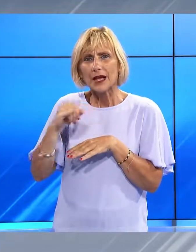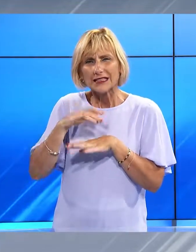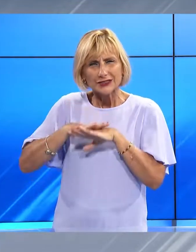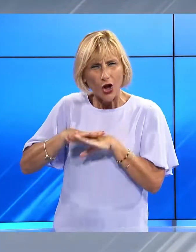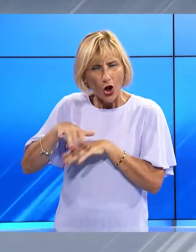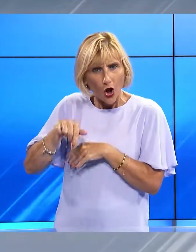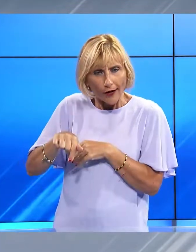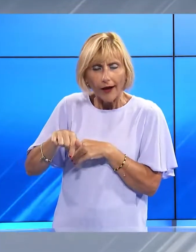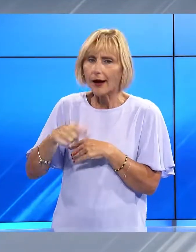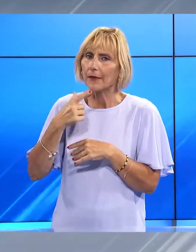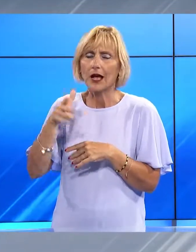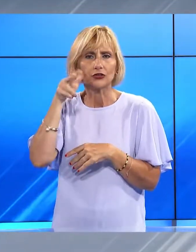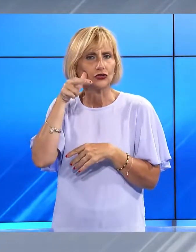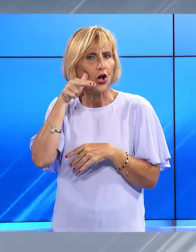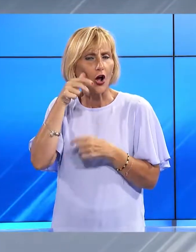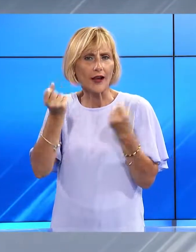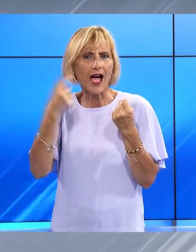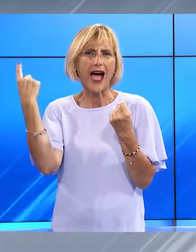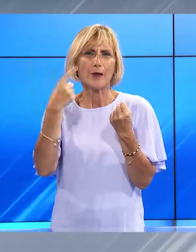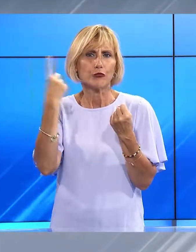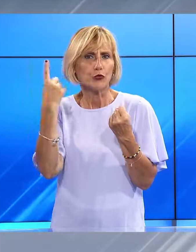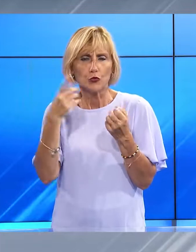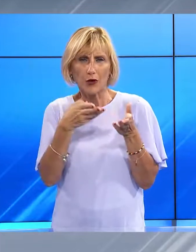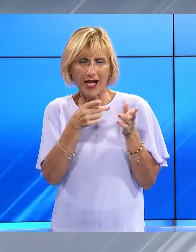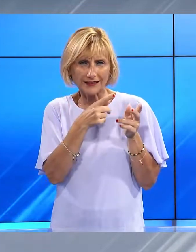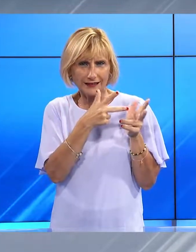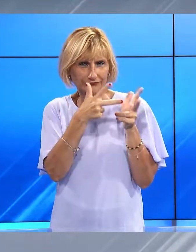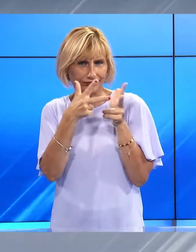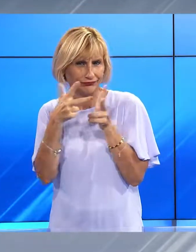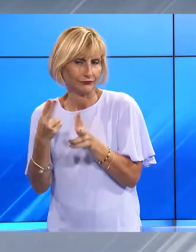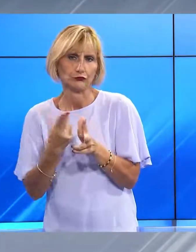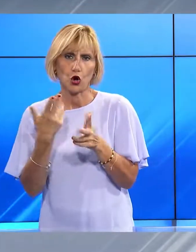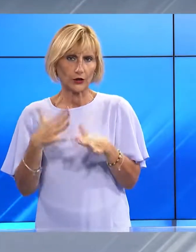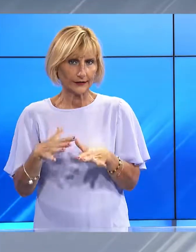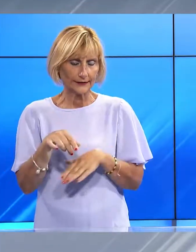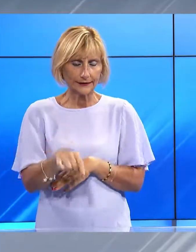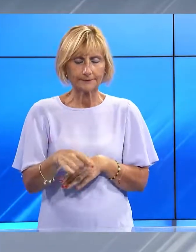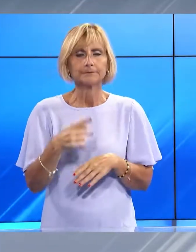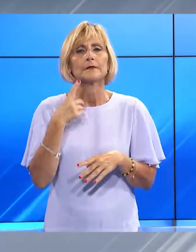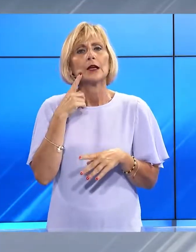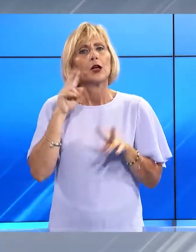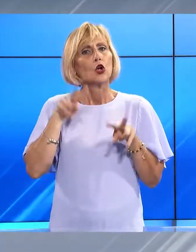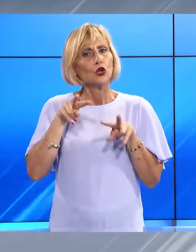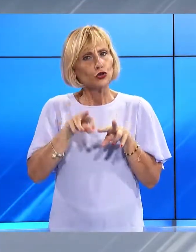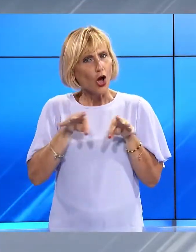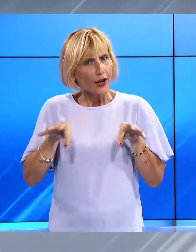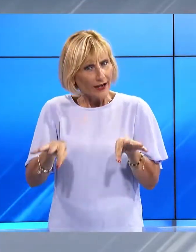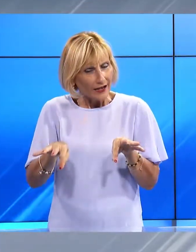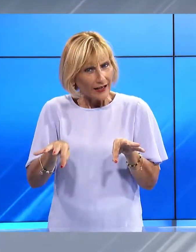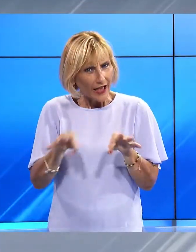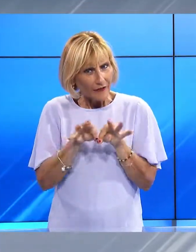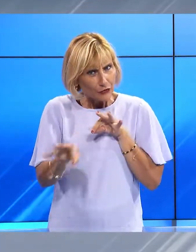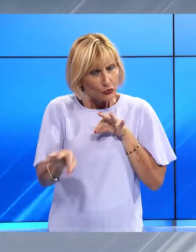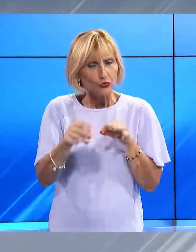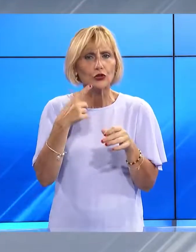vani la donna espirata all'interno dell'ambulanza. Per consentire i rilievi dell'incidente e la pulizia della sede stradale, la